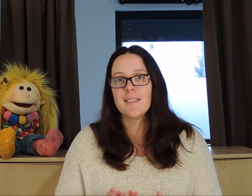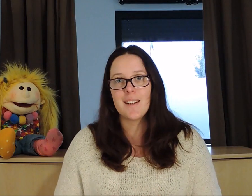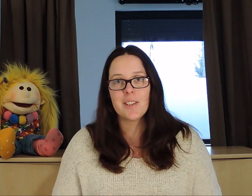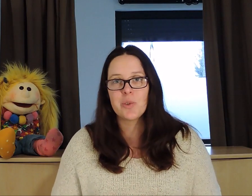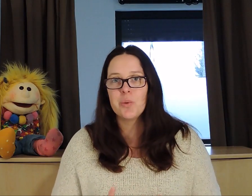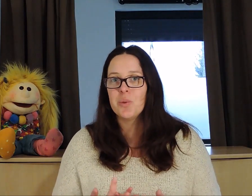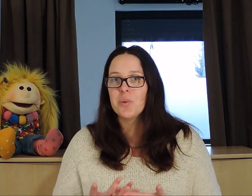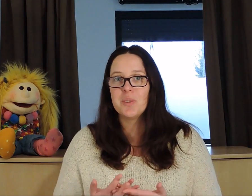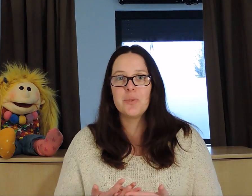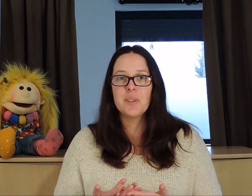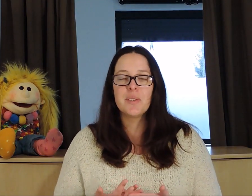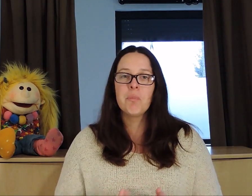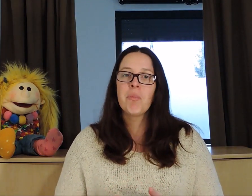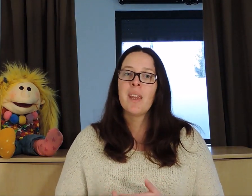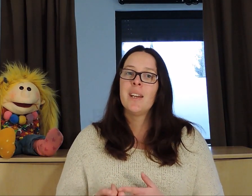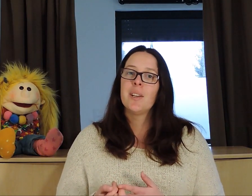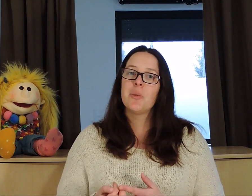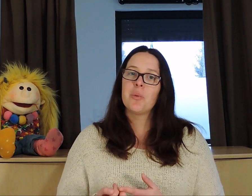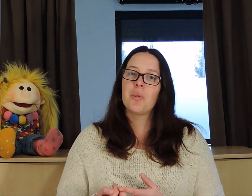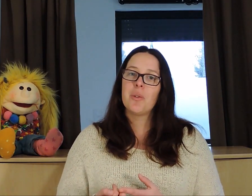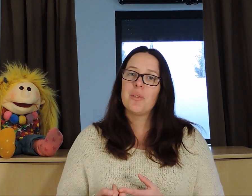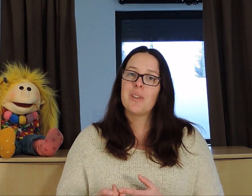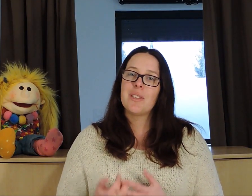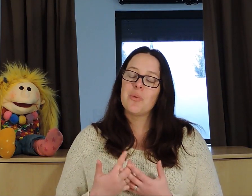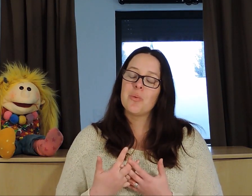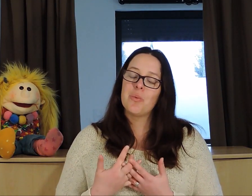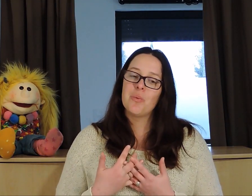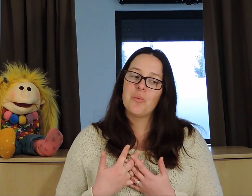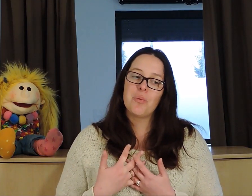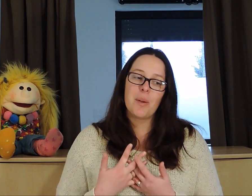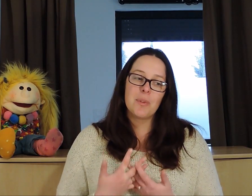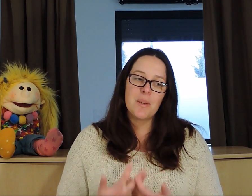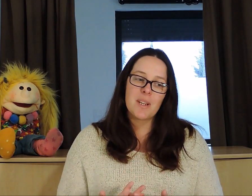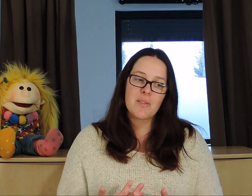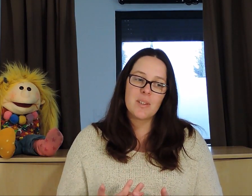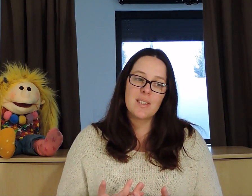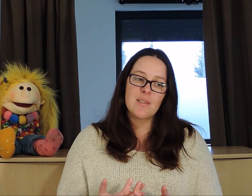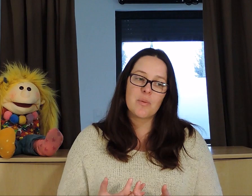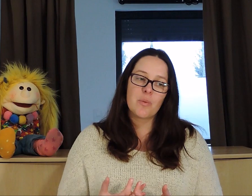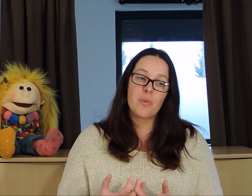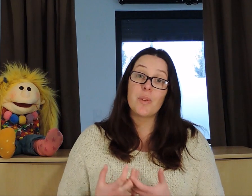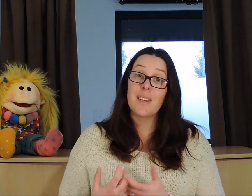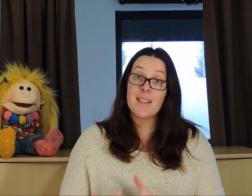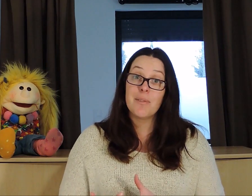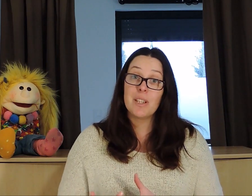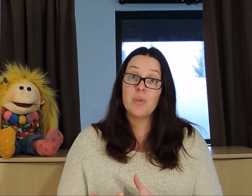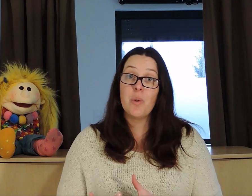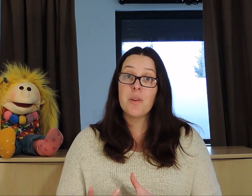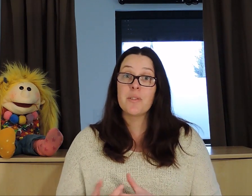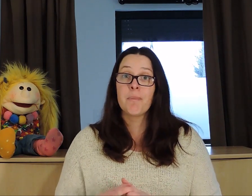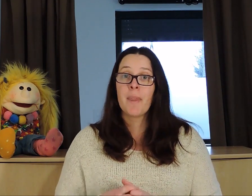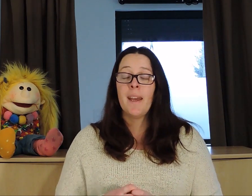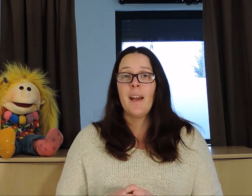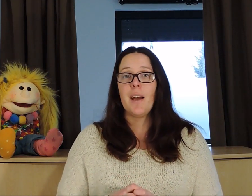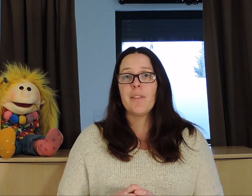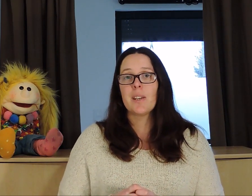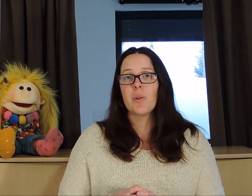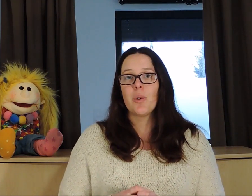'arrête à l'âge de 18 ans. Donc voilà, ce sont vraiment des personnes qui sont souvent très affectueuses. avec